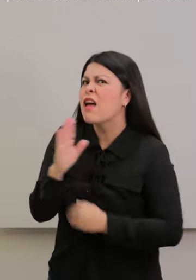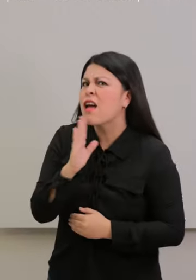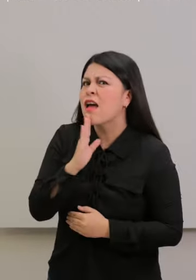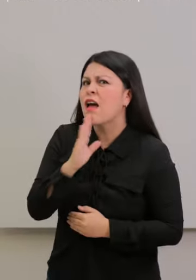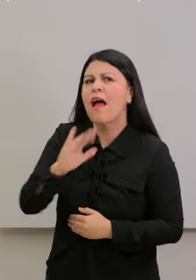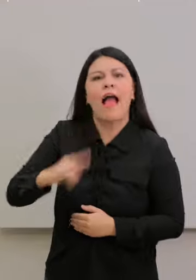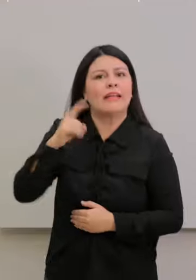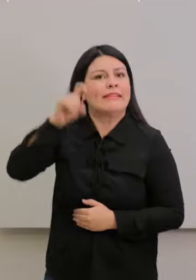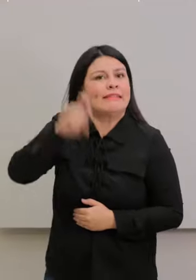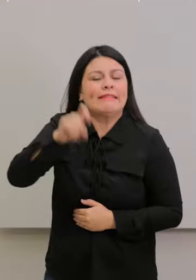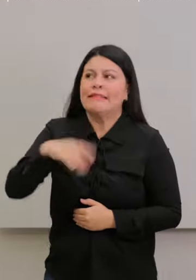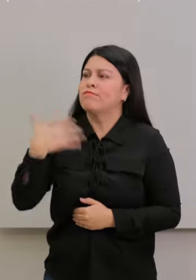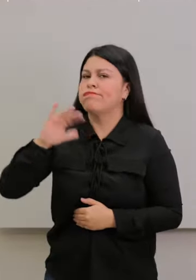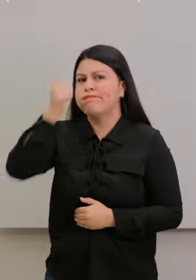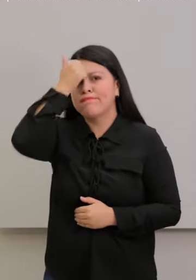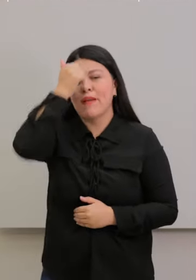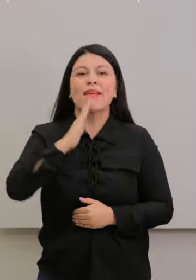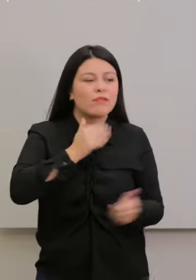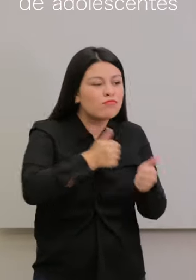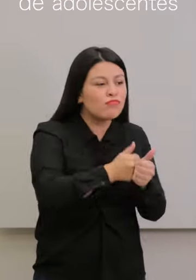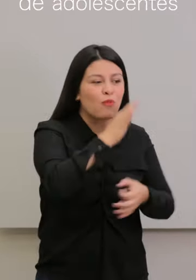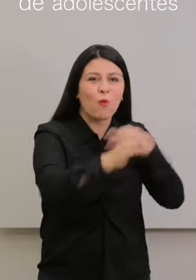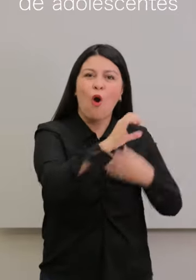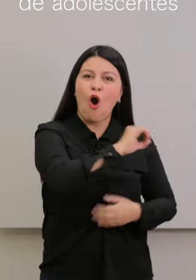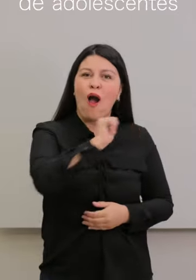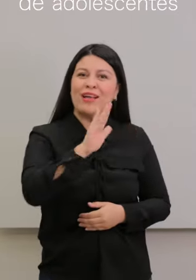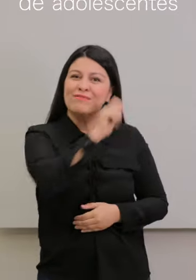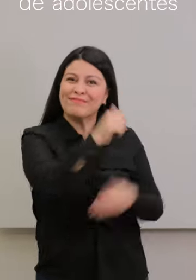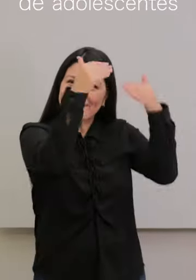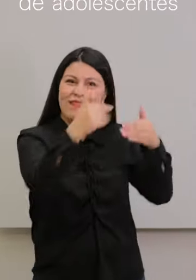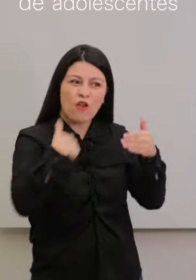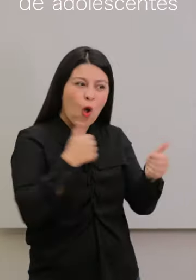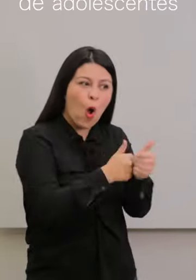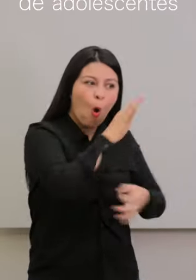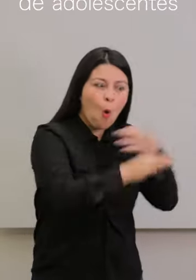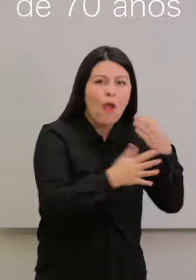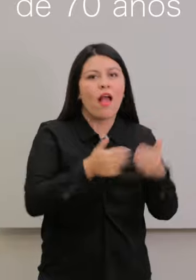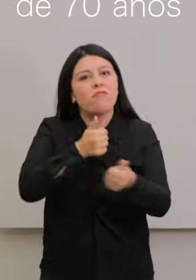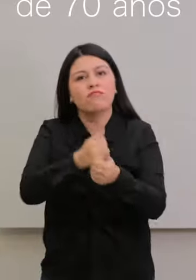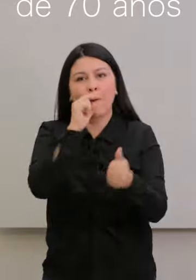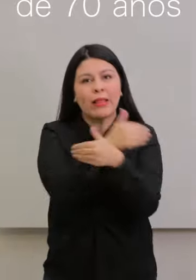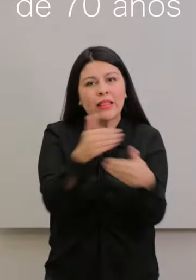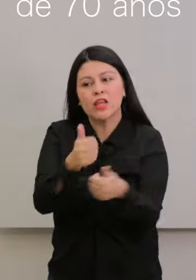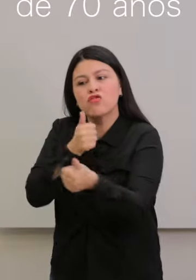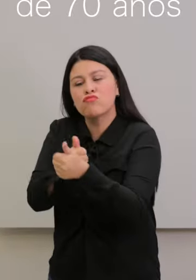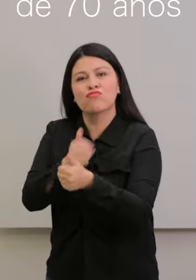cuidadoras de personas con discapacidad, de niños, de niñas, de adolescentes, de personas mayores de 70